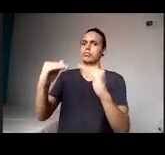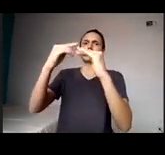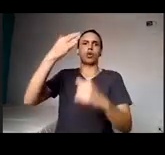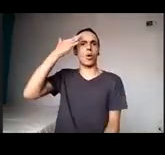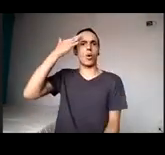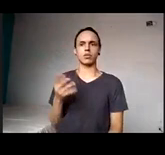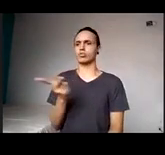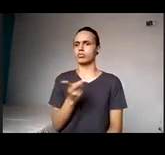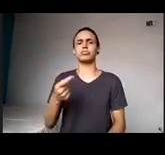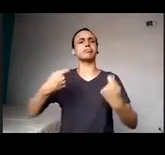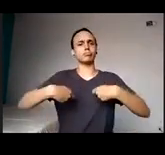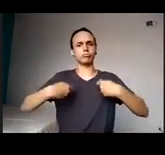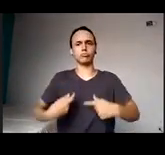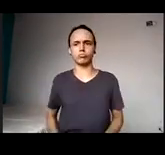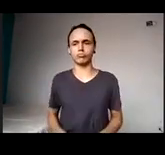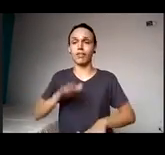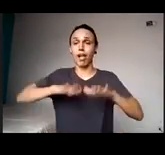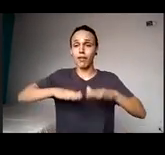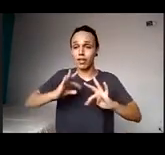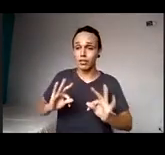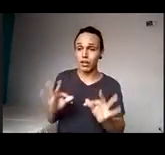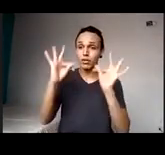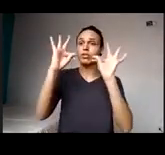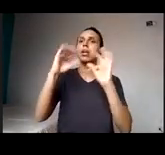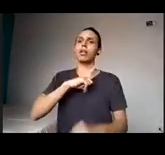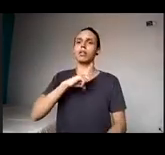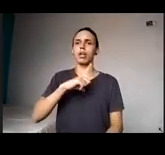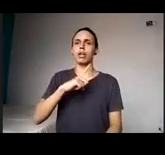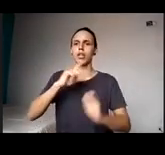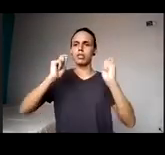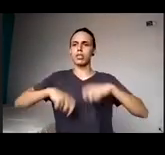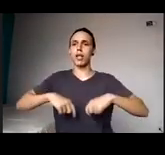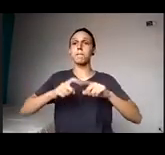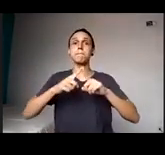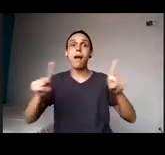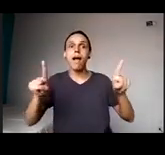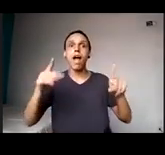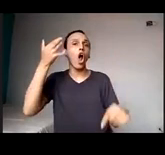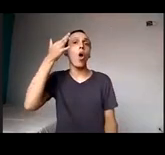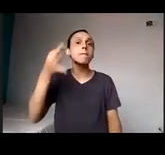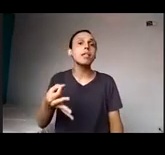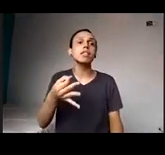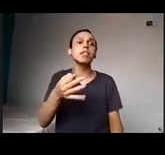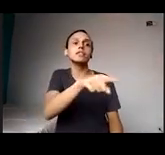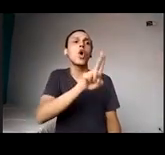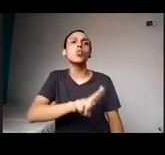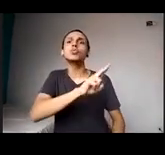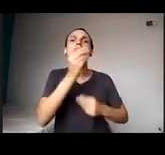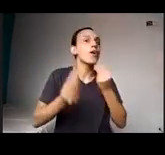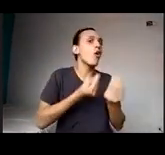E, às vezes, a tecnologia está disponível, mas a compreensão sobre ela não está disponível.